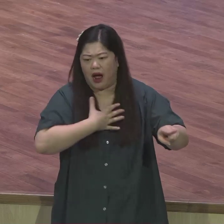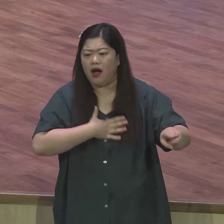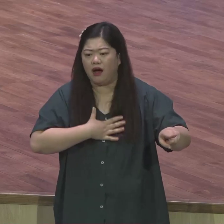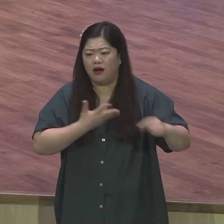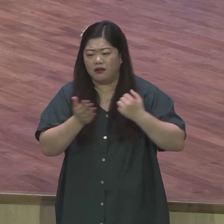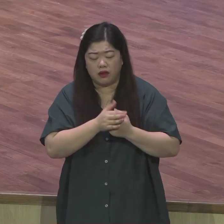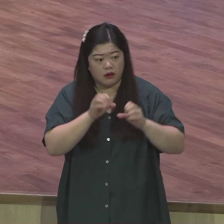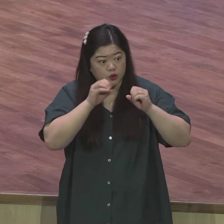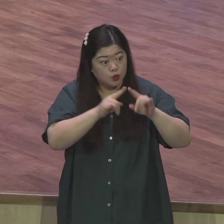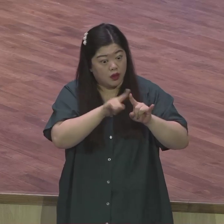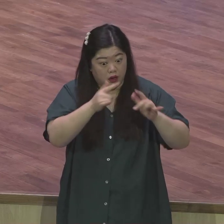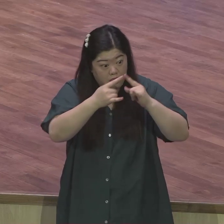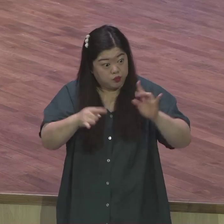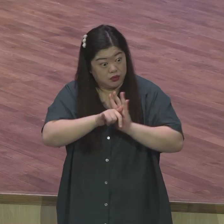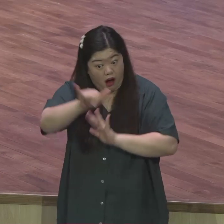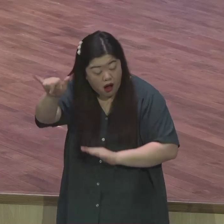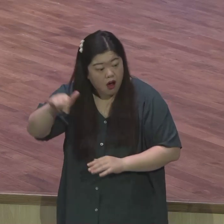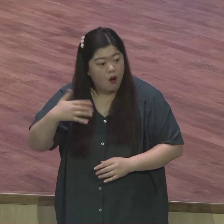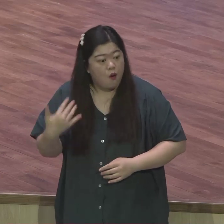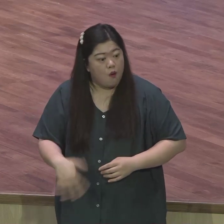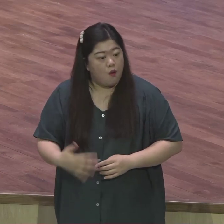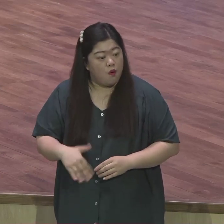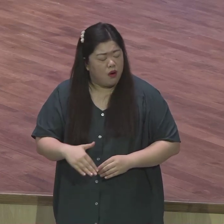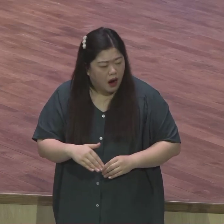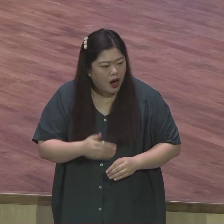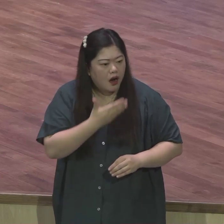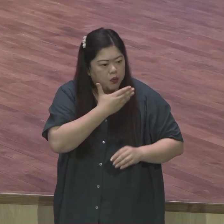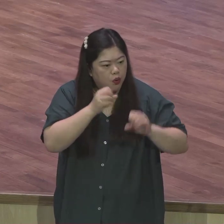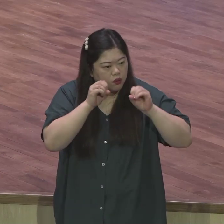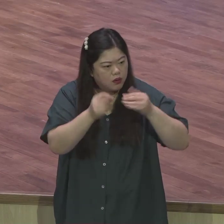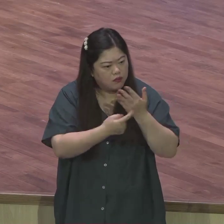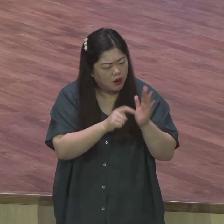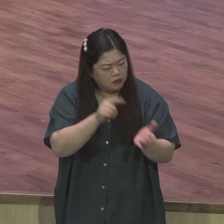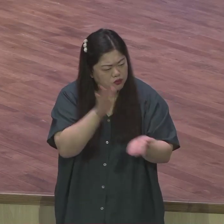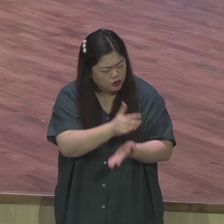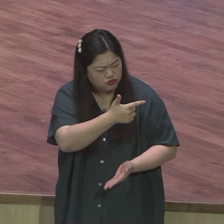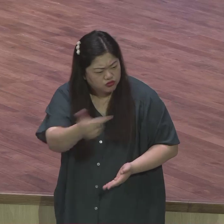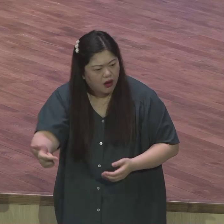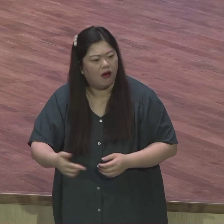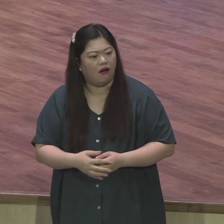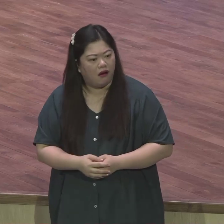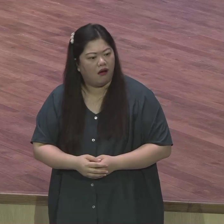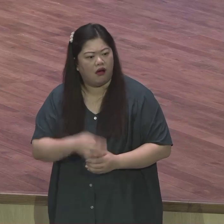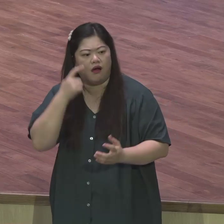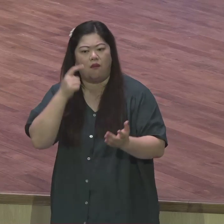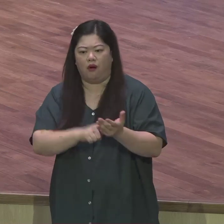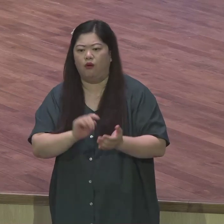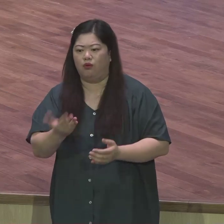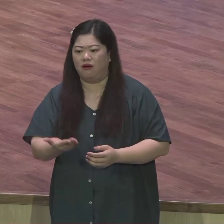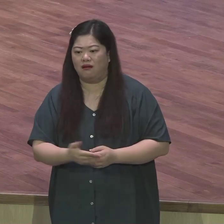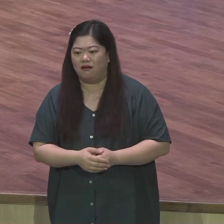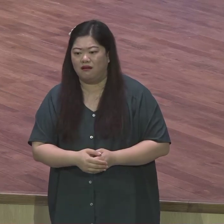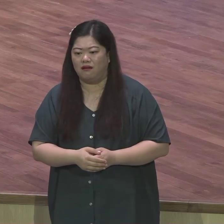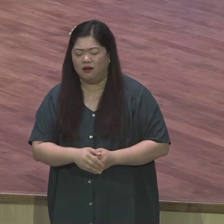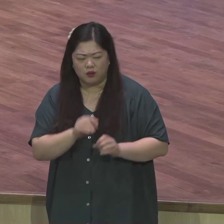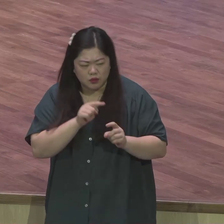안해도 가서 가서 그냥 따라가서 가서 기도하고 그렇구나 이 현장 이렇고 내가 평생 기도해야지 어떤 분들은 그래요